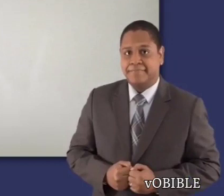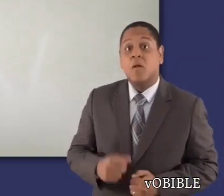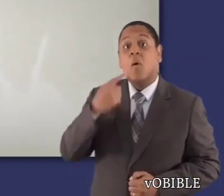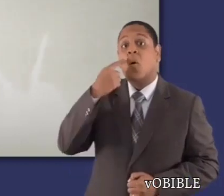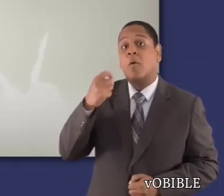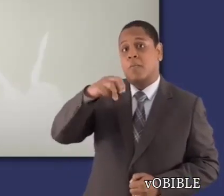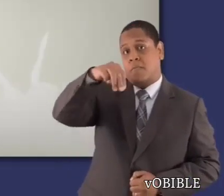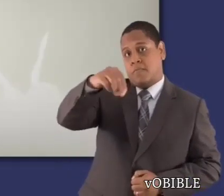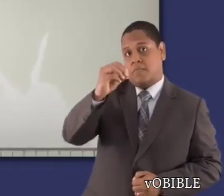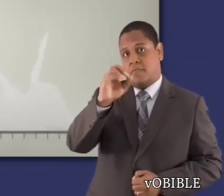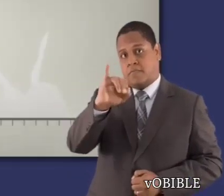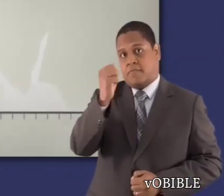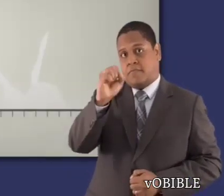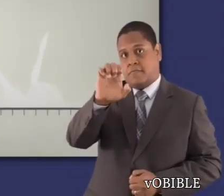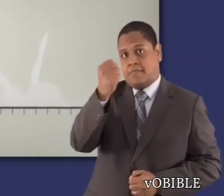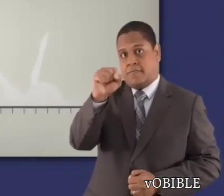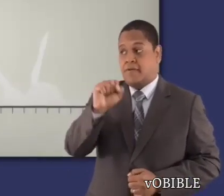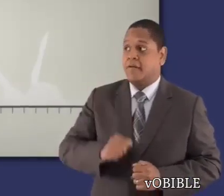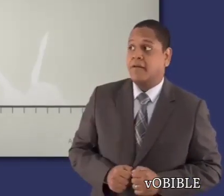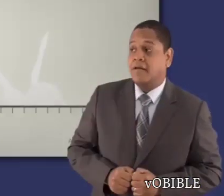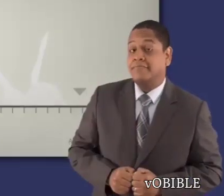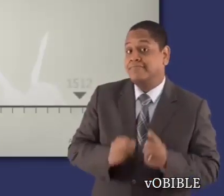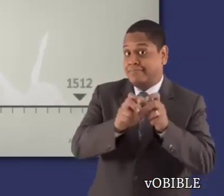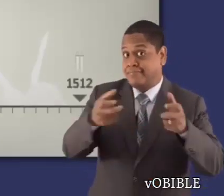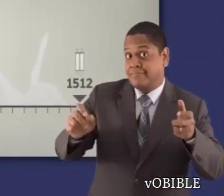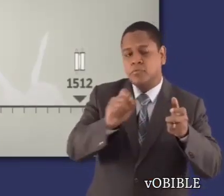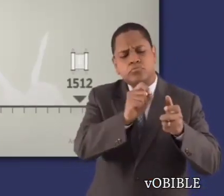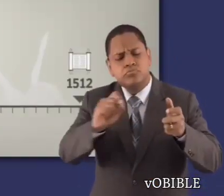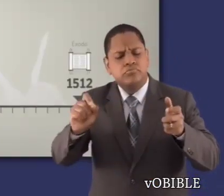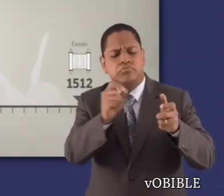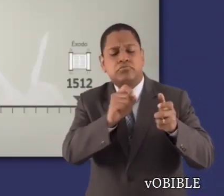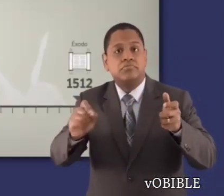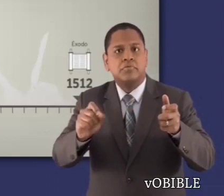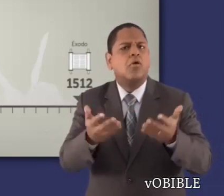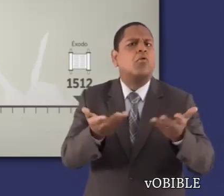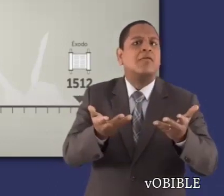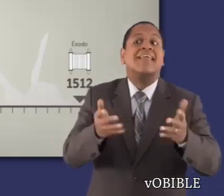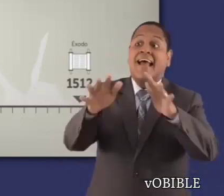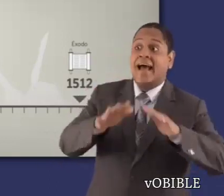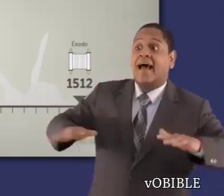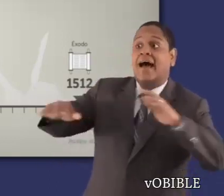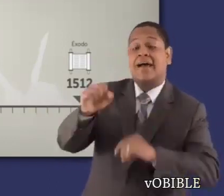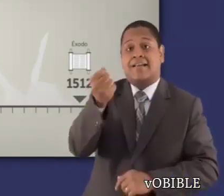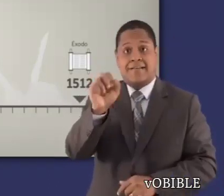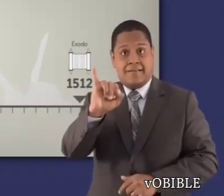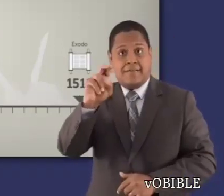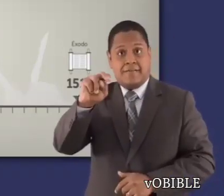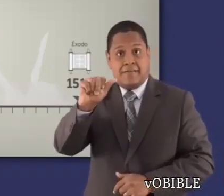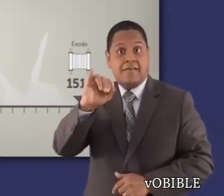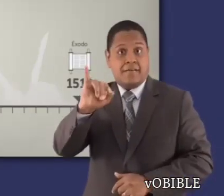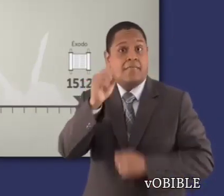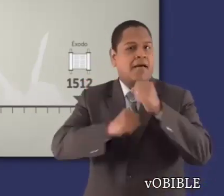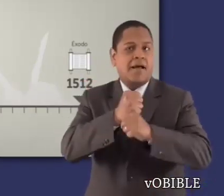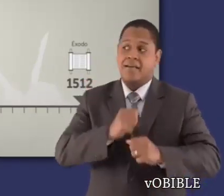Moisés escribió Éxodo en el desierto de Sinaí en el 1512 antes de nuestra era, un año después de que los